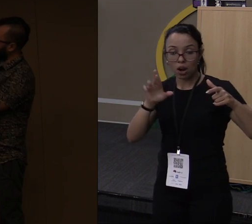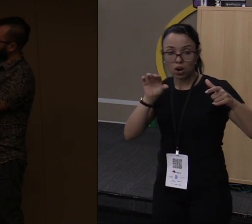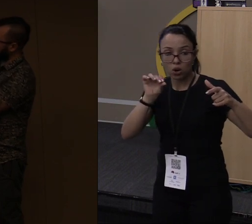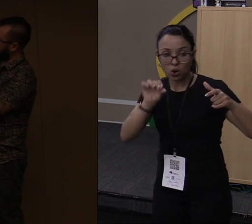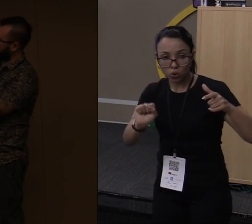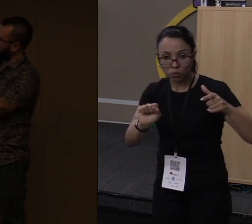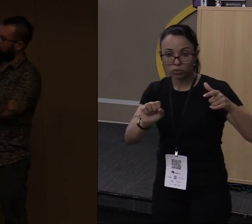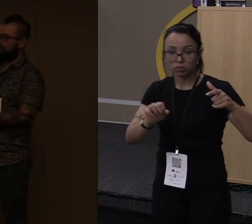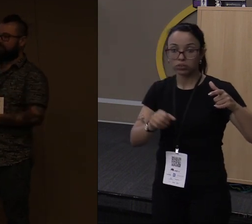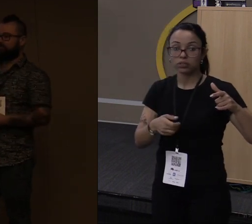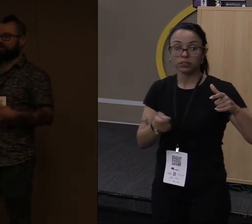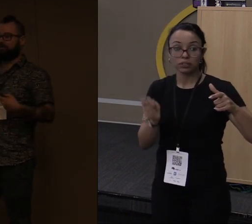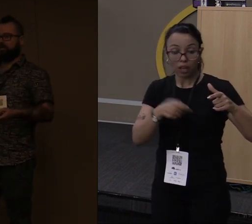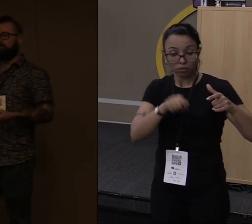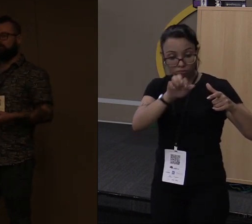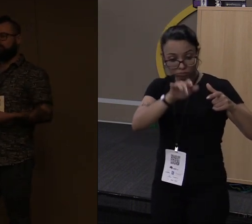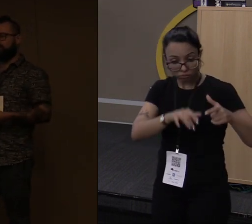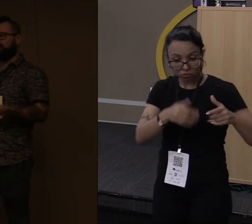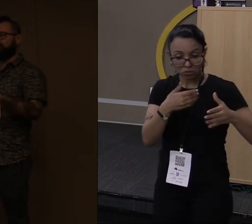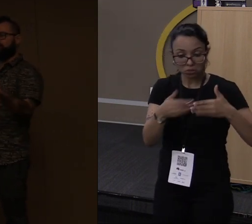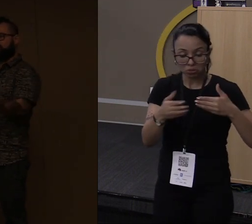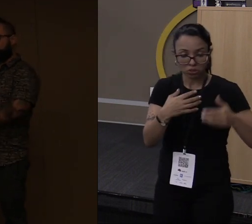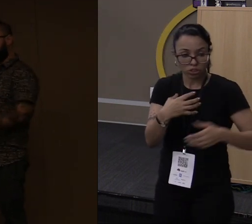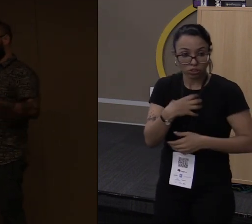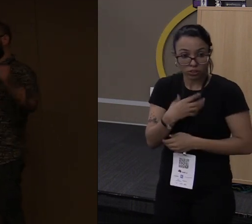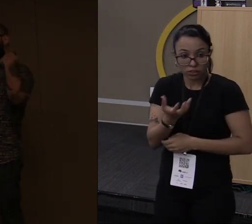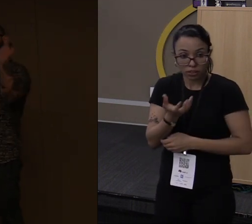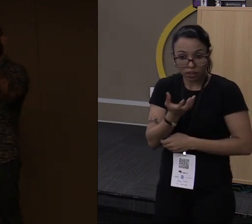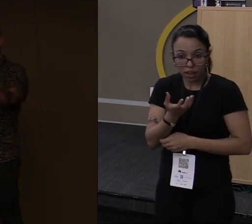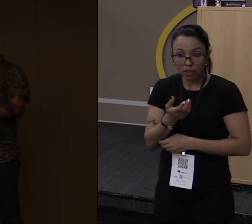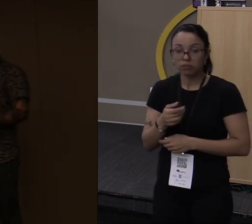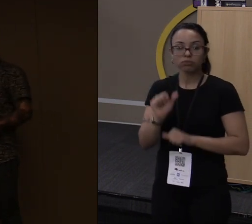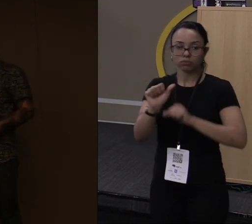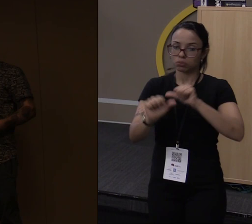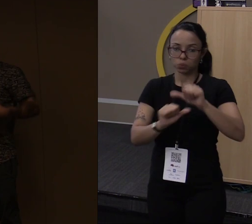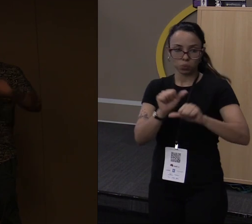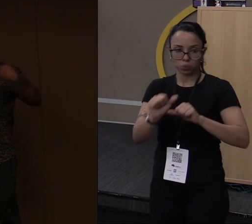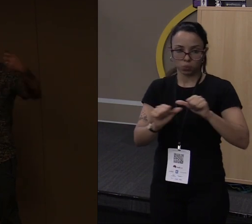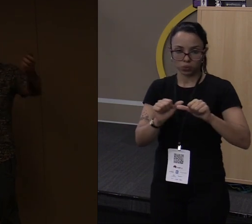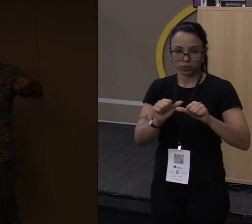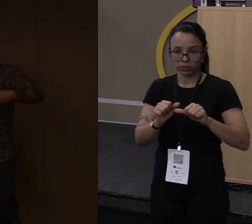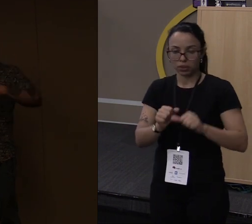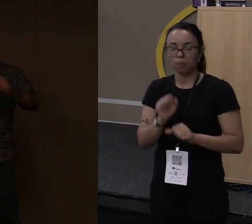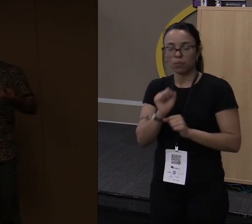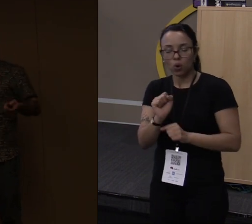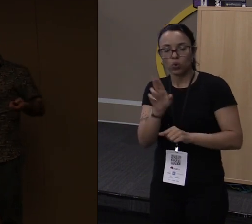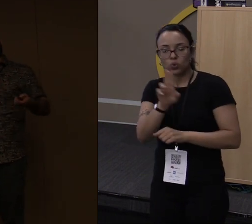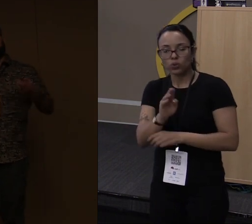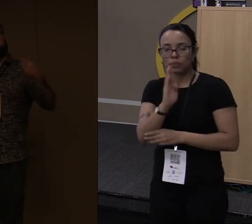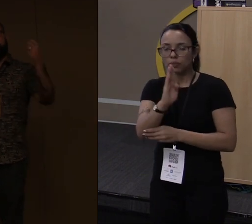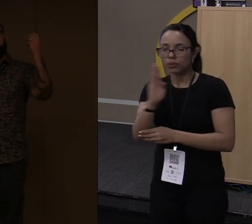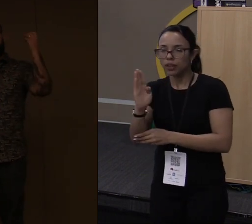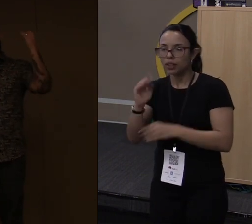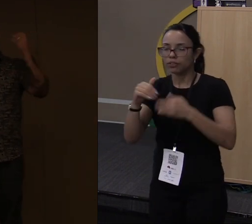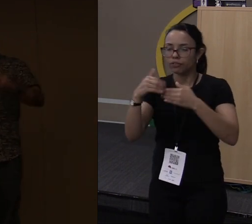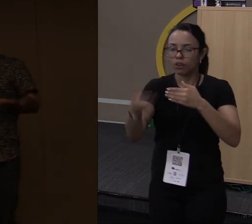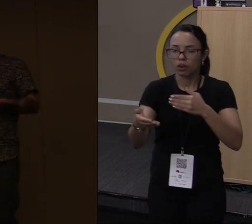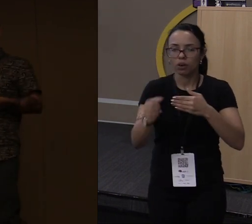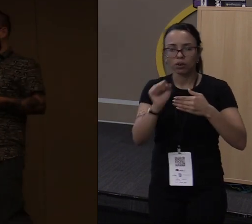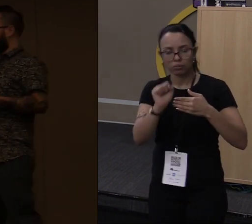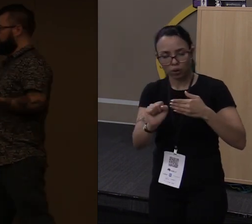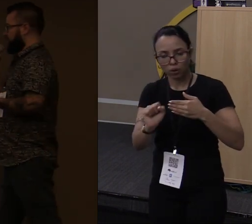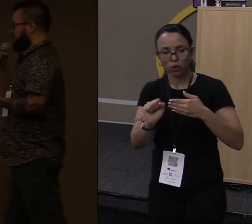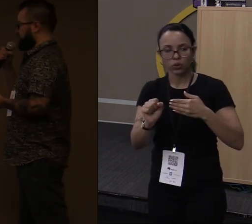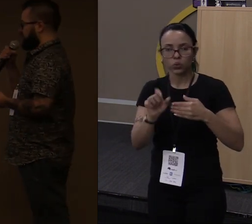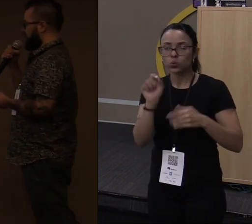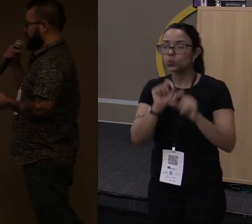mudar o custo de runtime. Porque não tem custo de runtime. Você pode fazer funcional, você pode usar bibliotecas externas, o que você quiser, no final